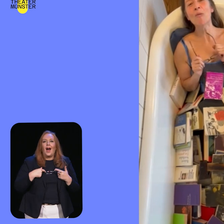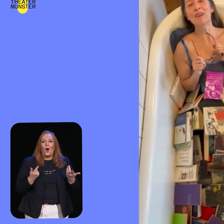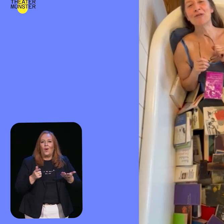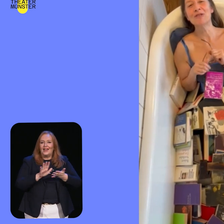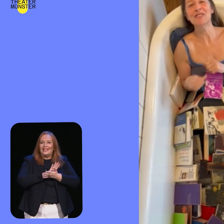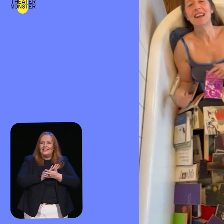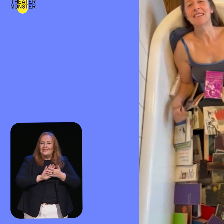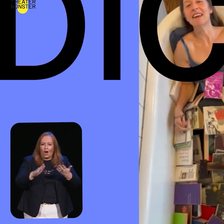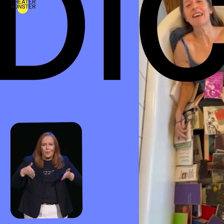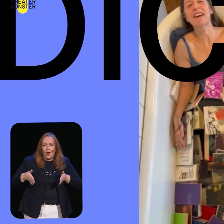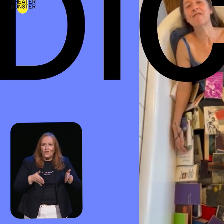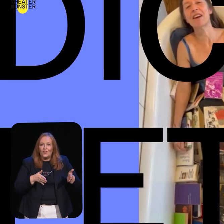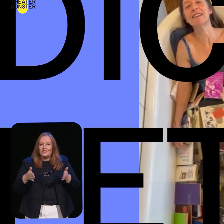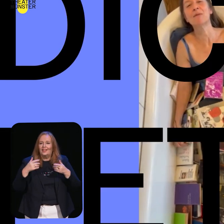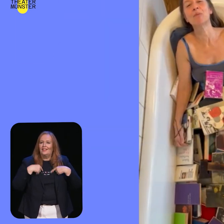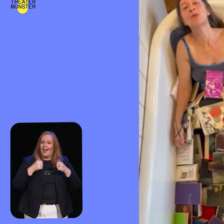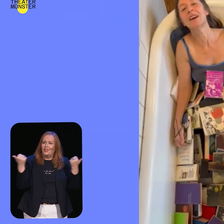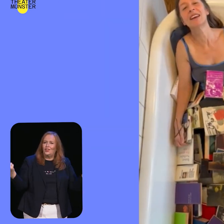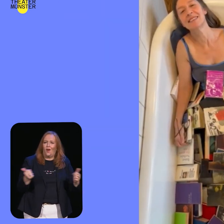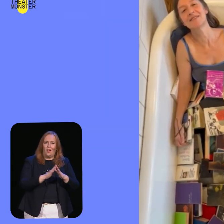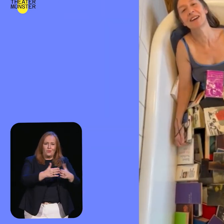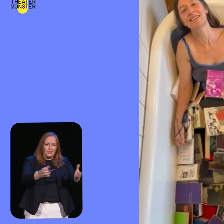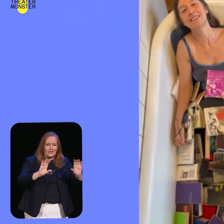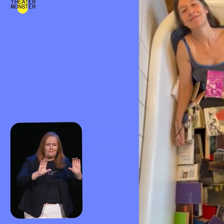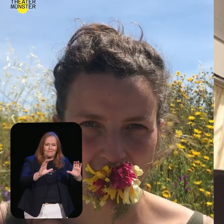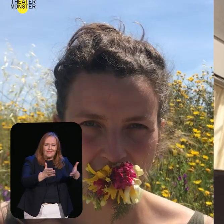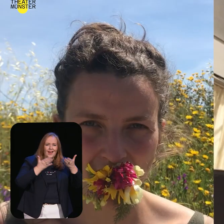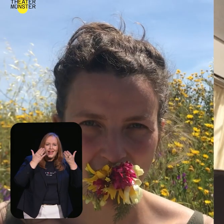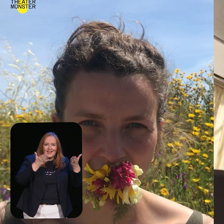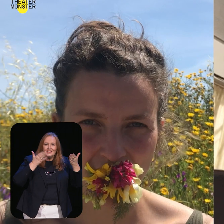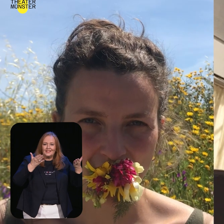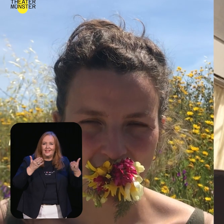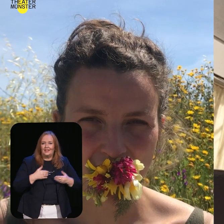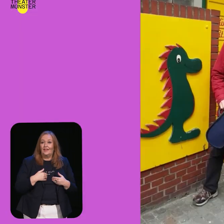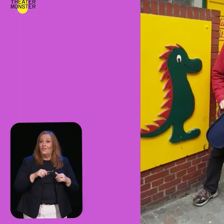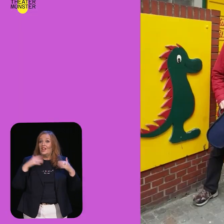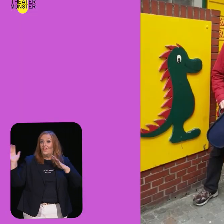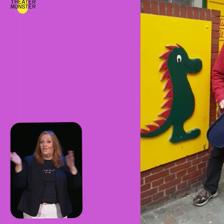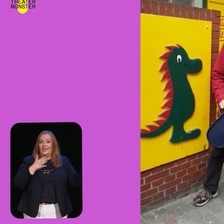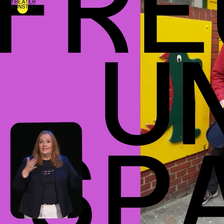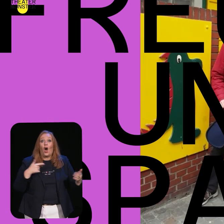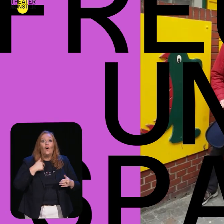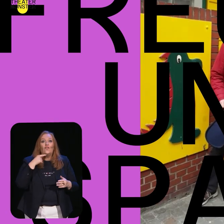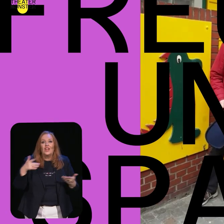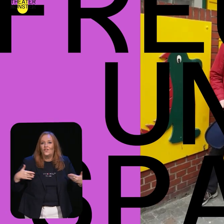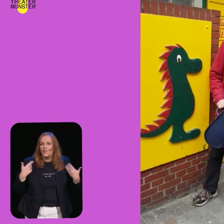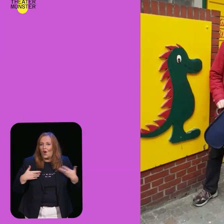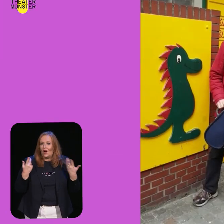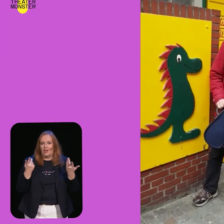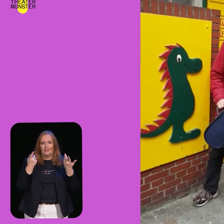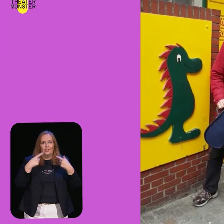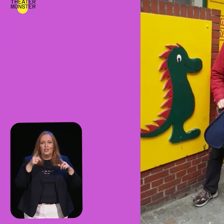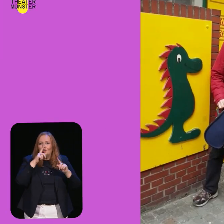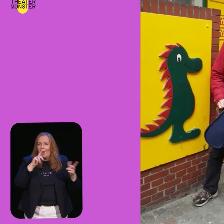an sauberen Flüssen dicke, fette Bücher lesen wird. Eine Menge frischen Wind. Dass sie viel Freude und Spaß